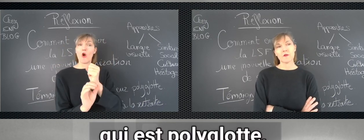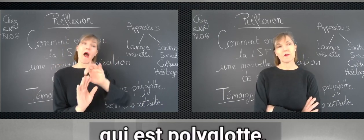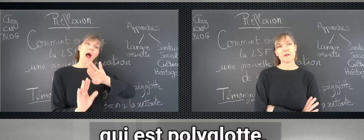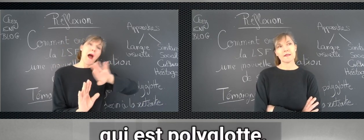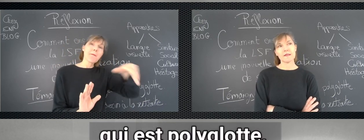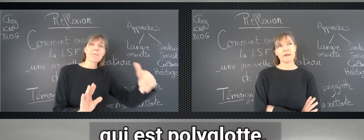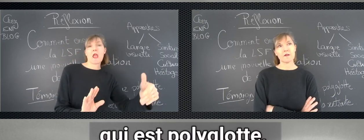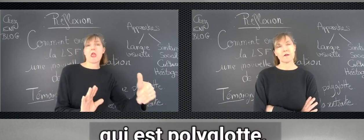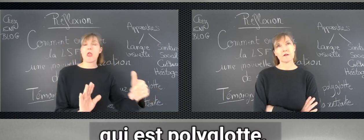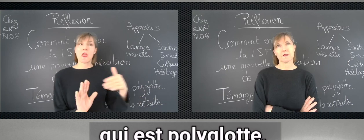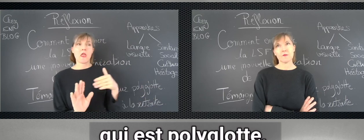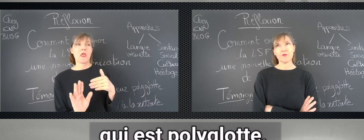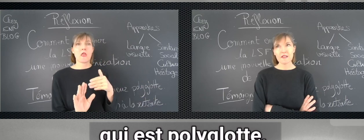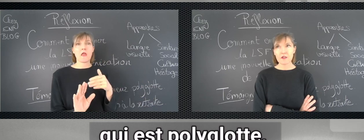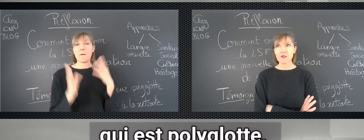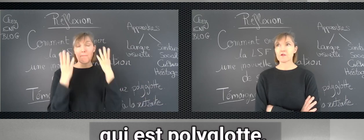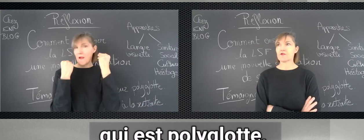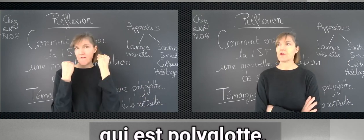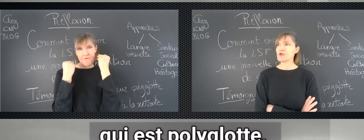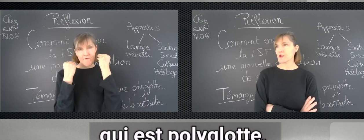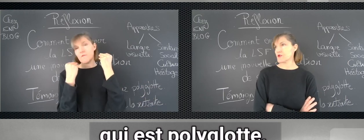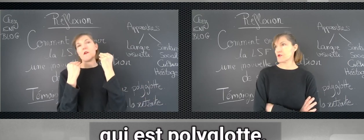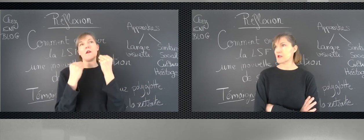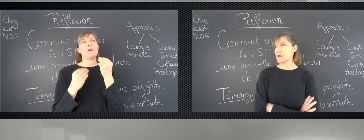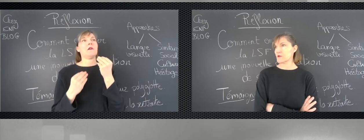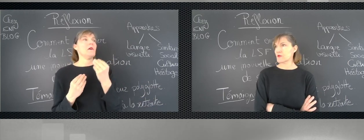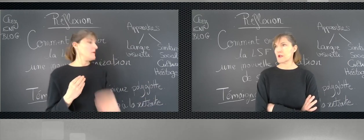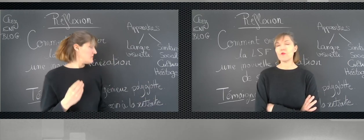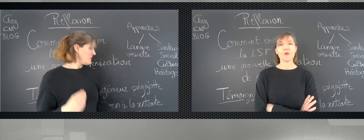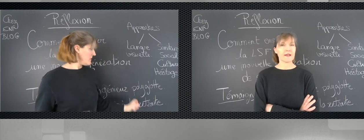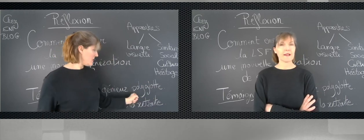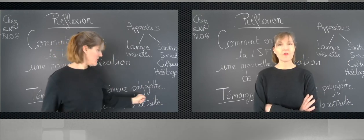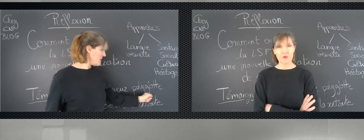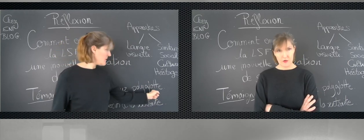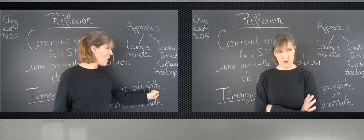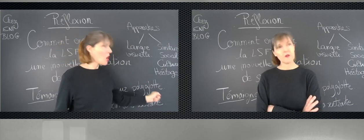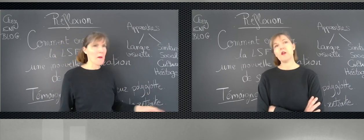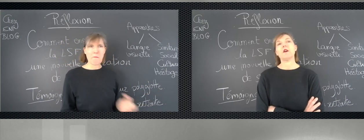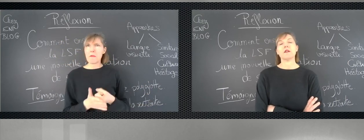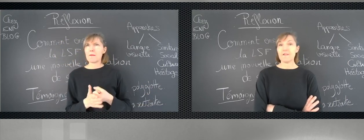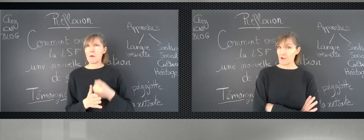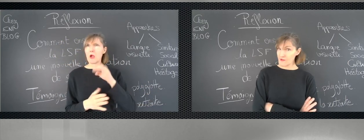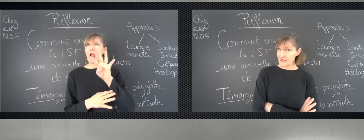qui est polyglotte dans le sens qu'il connaît au moins quatre langues. Il est français,